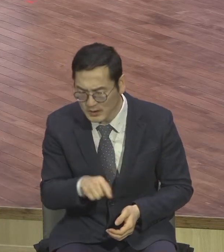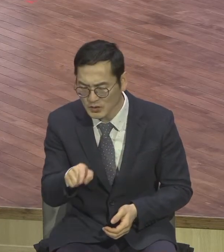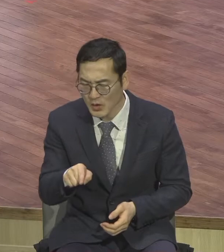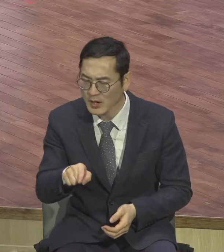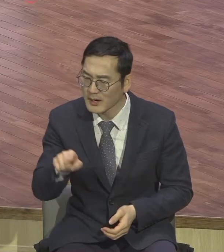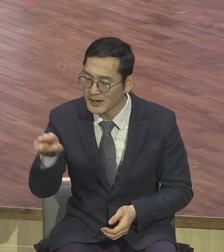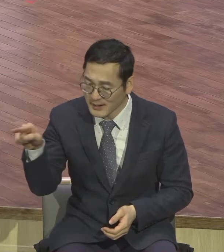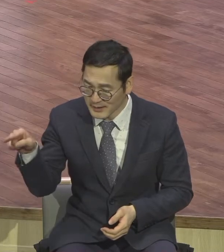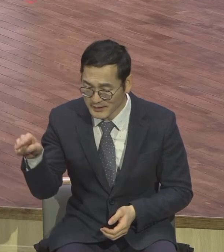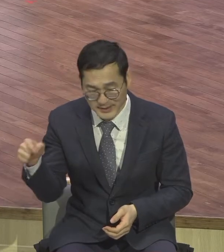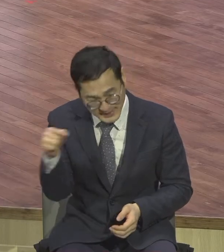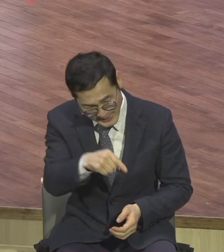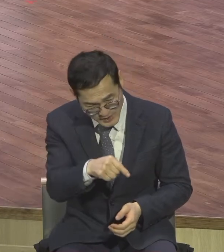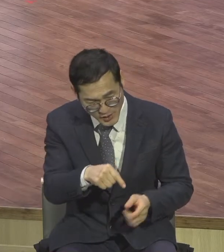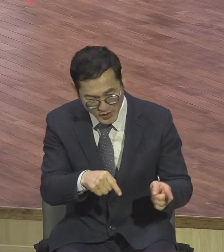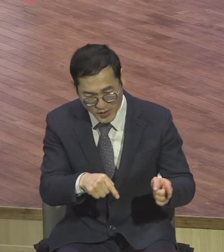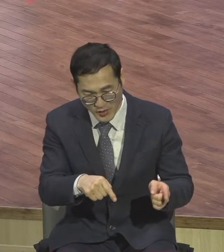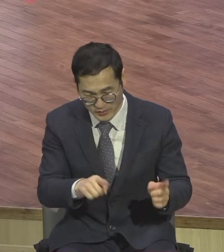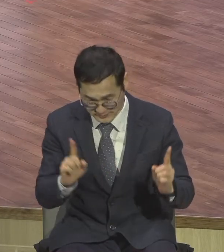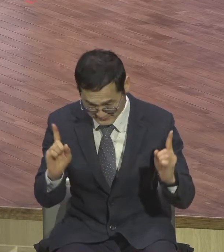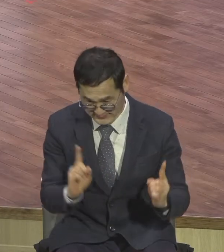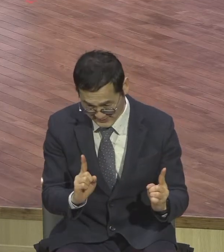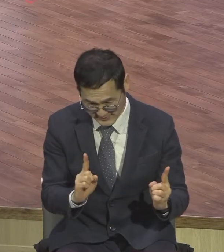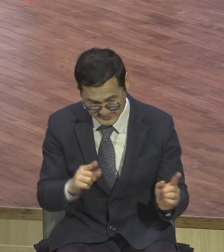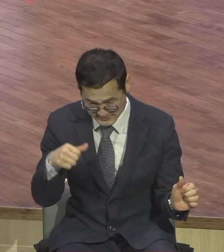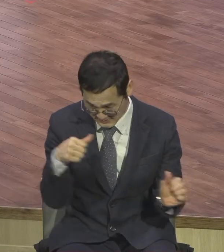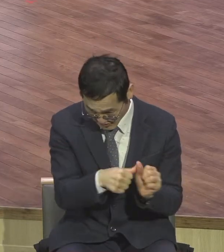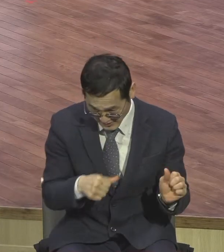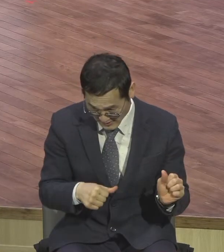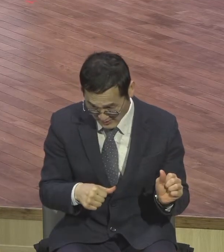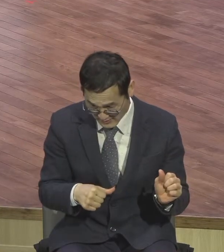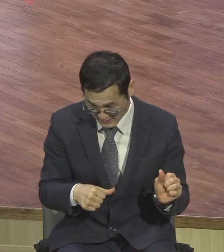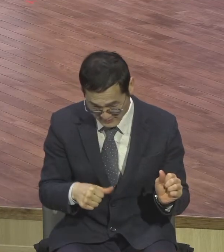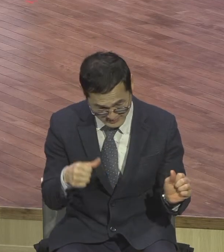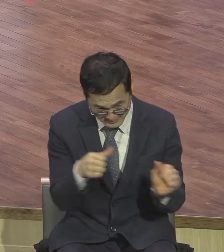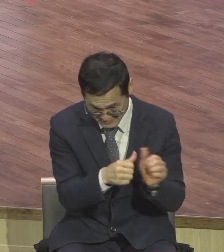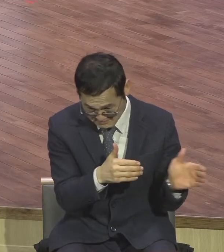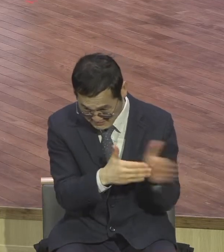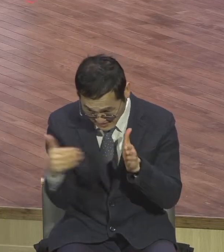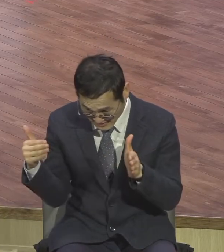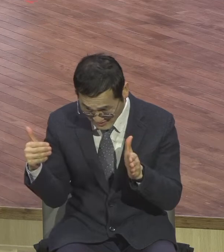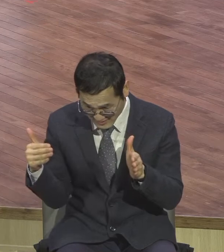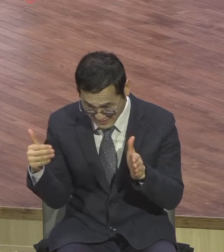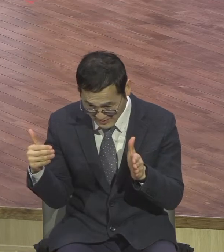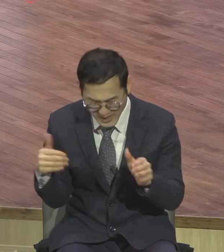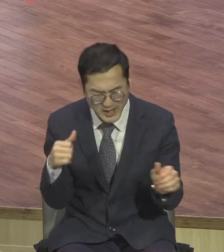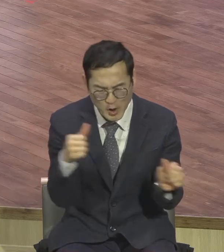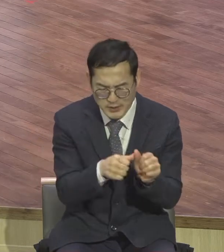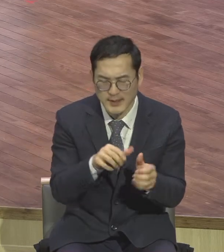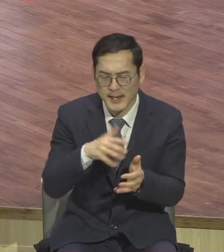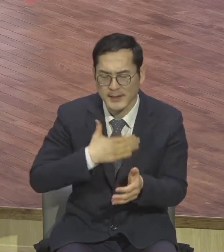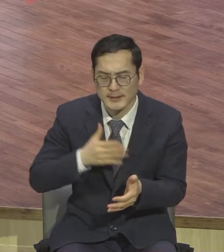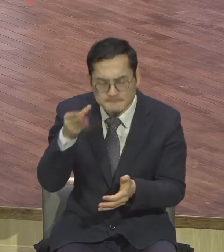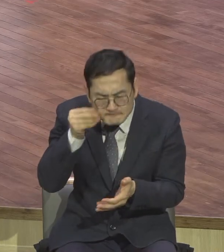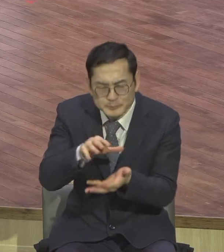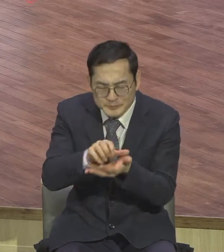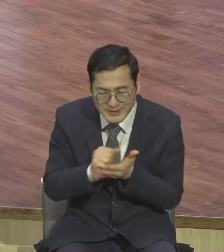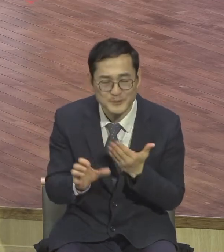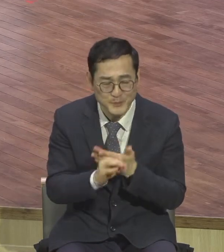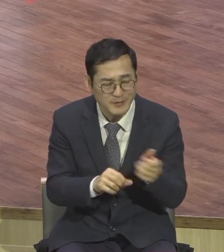사람과만 상대하여 권고하라 만일 들으면 너가 내 형제를 얻을 것이요 만일 듣지